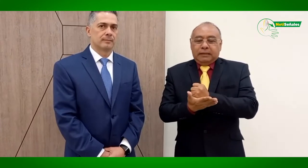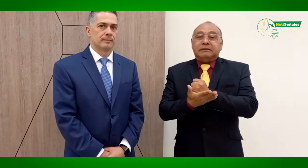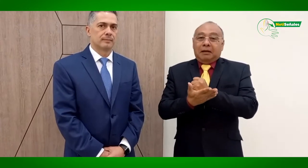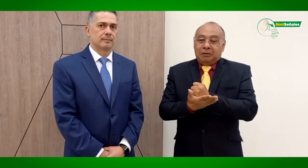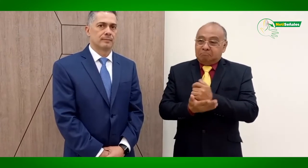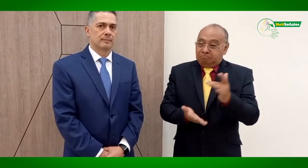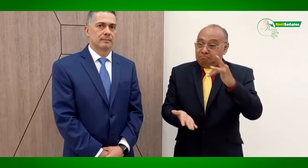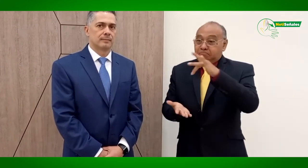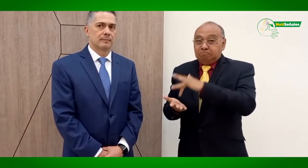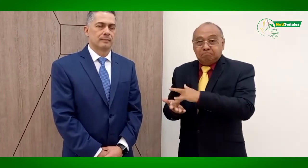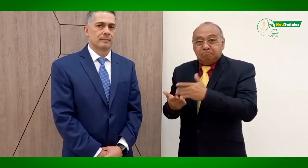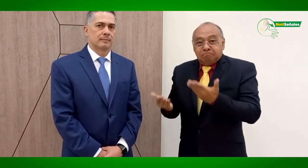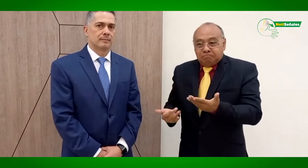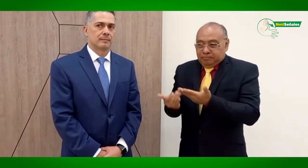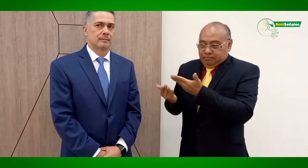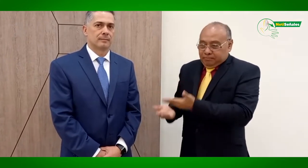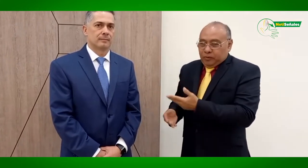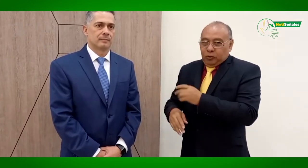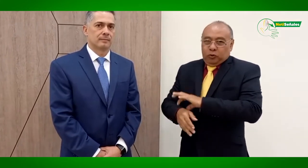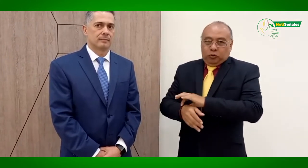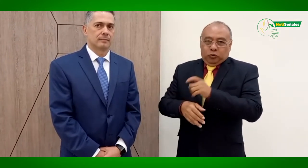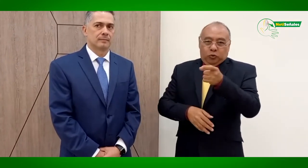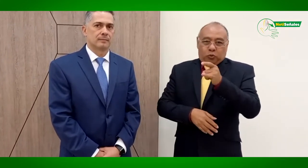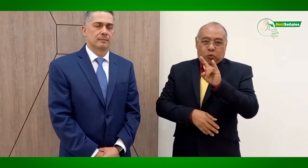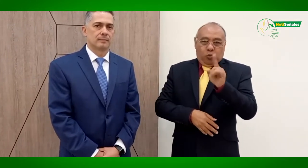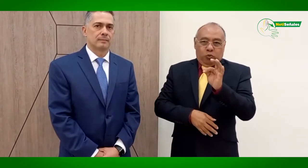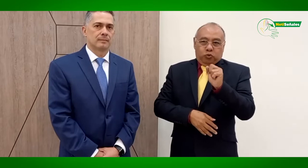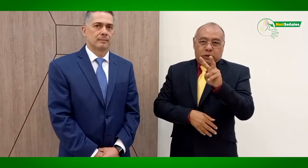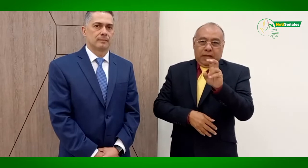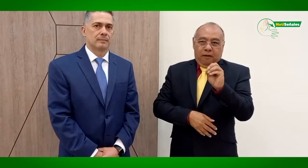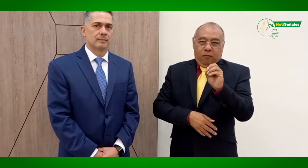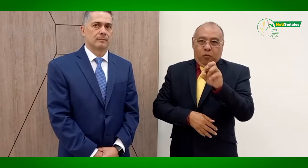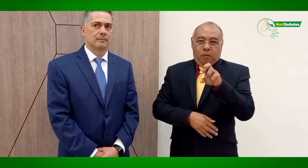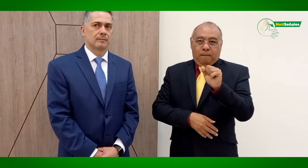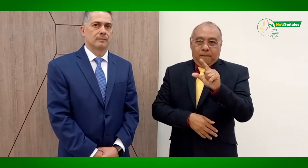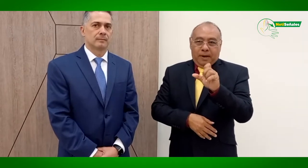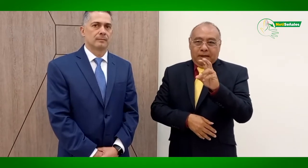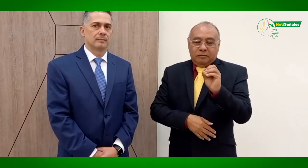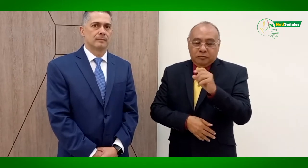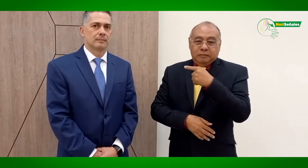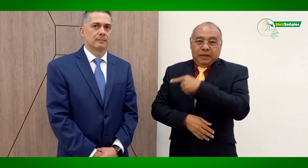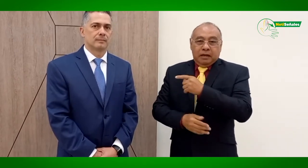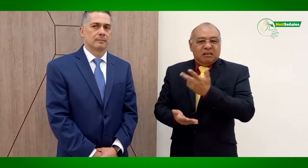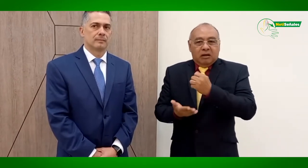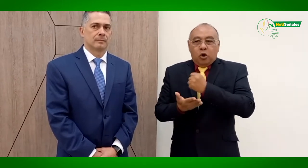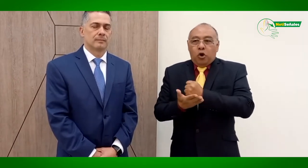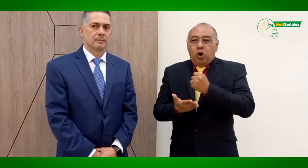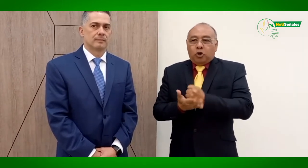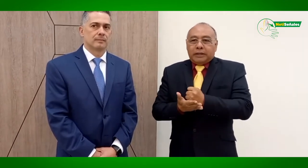personas con discapacidad, específicamente las personas sordas. Hoy me acompaña el doctor Gustavo Emilio, el doctor